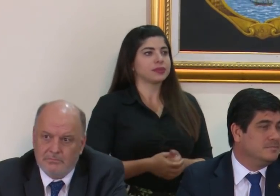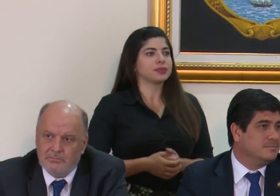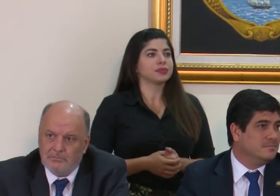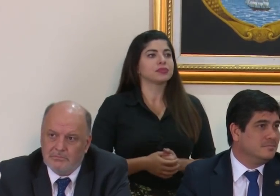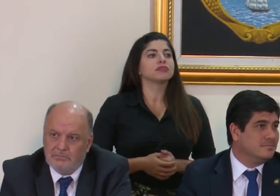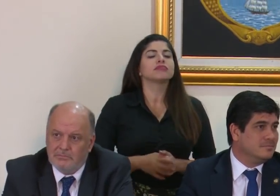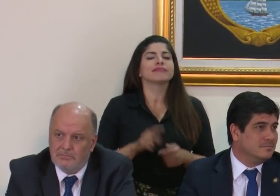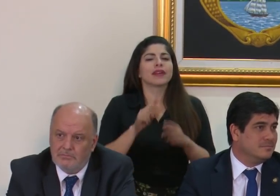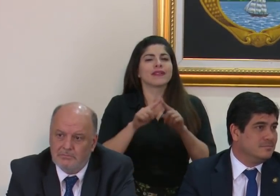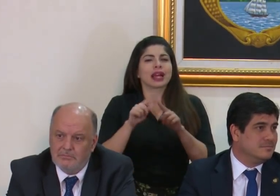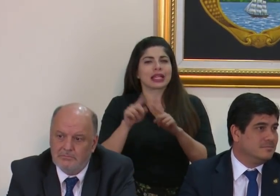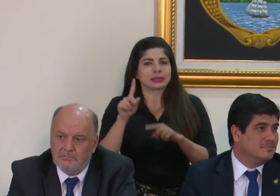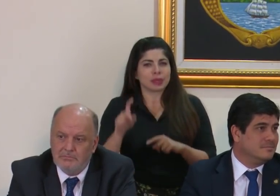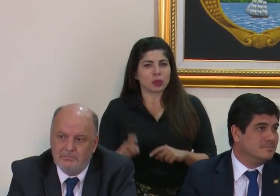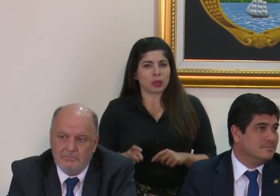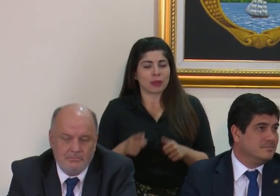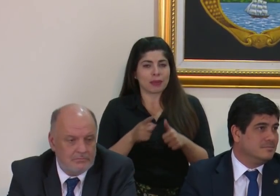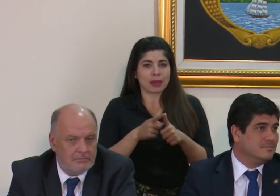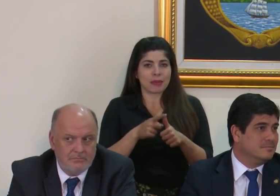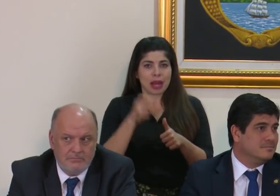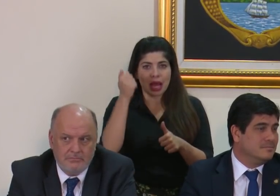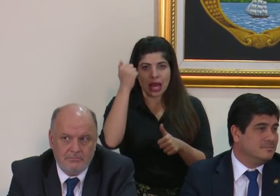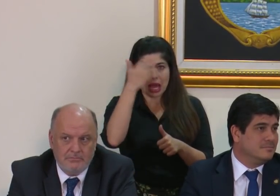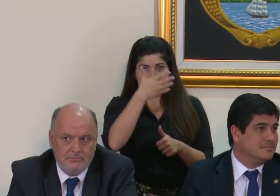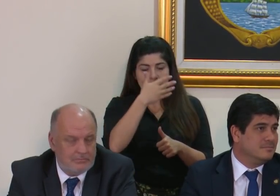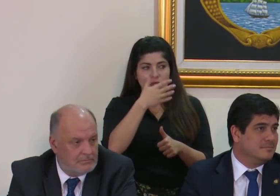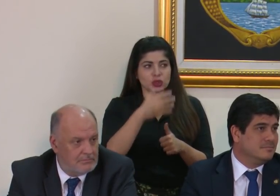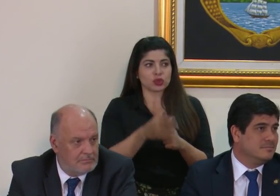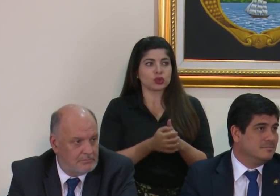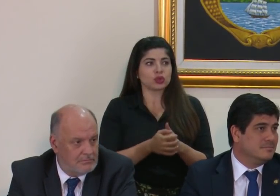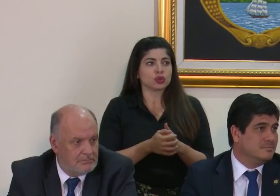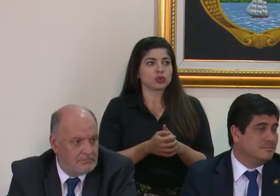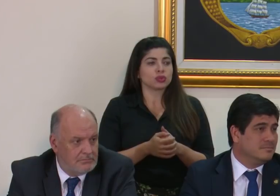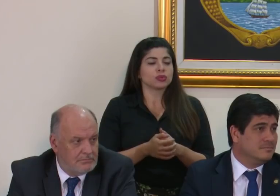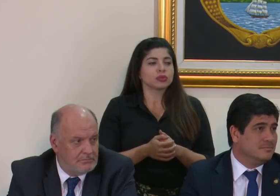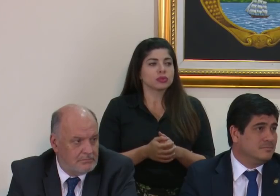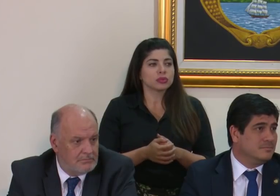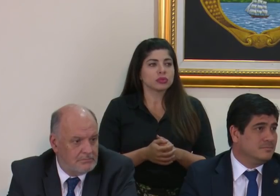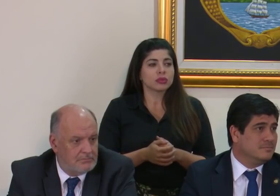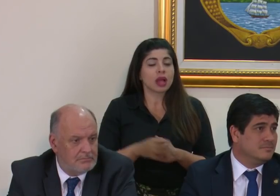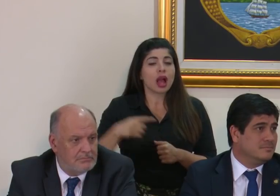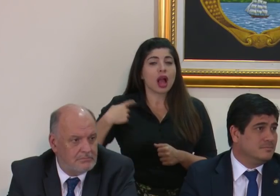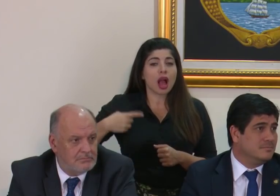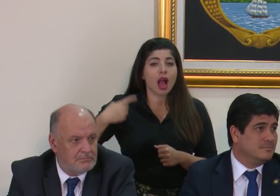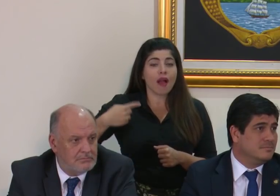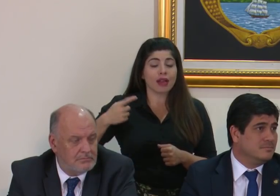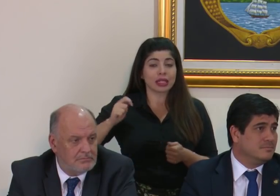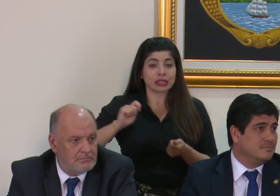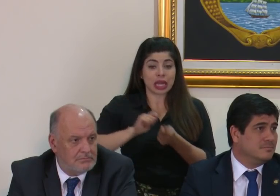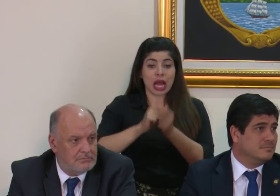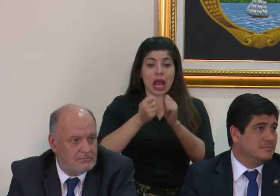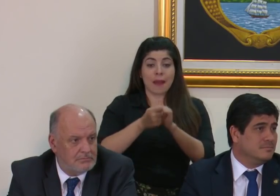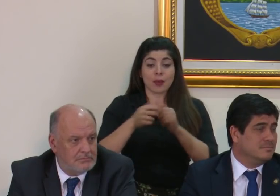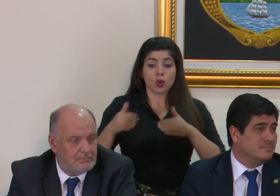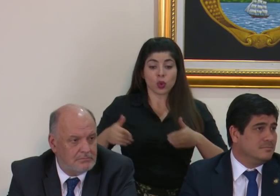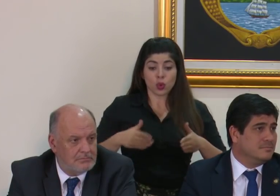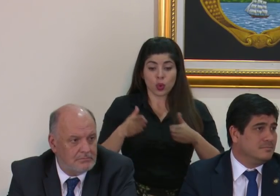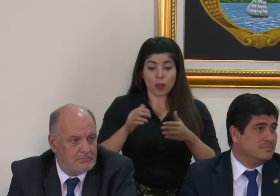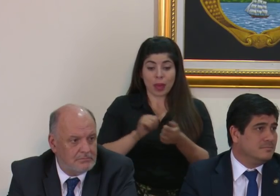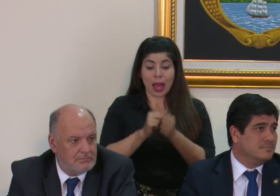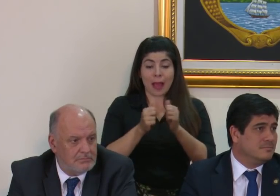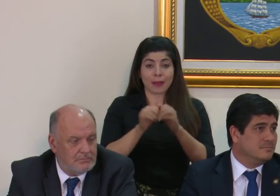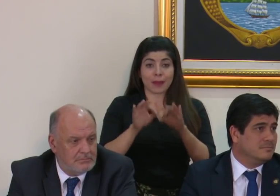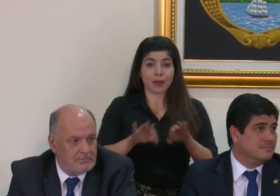Son varias consultitas, la primera, don Carlos, retomando la de Rita, cada vez que haya un cambio de rumbo o un cambio de